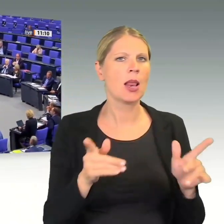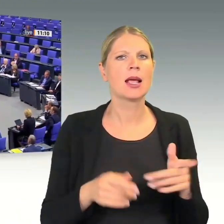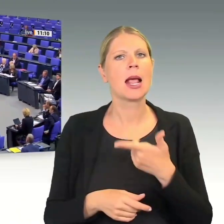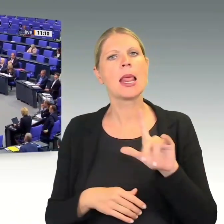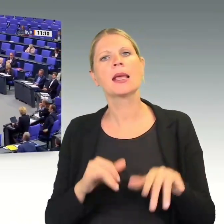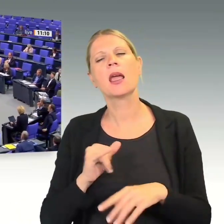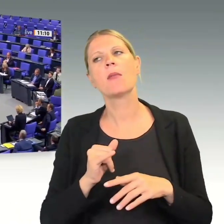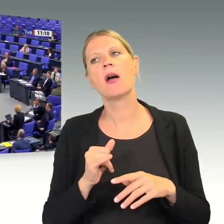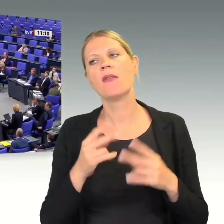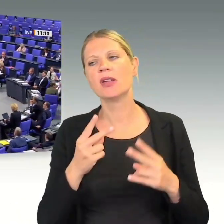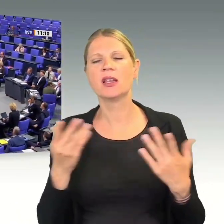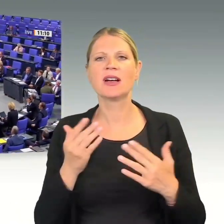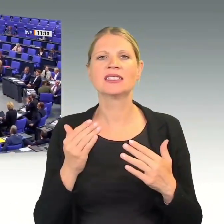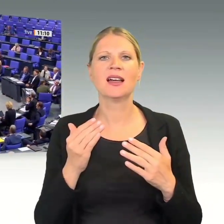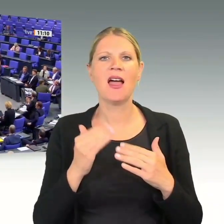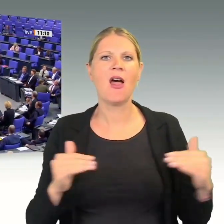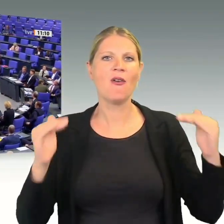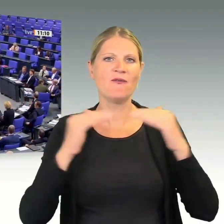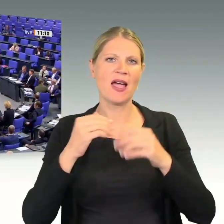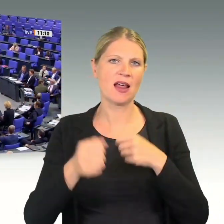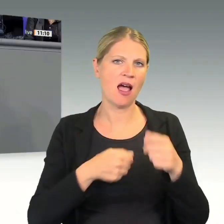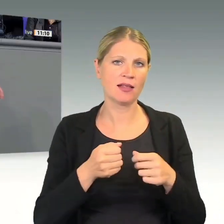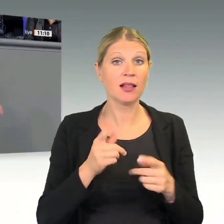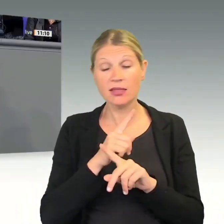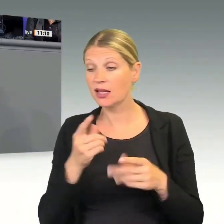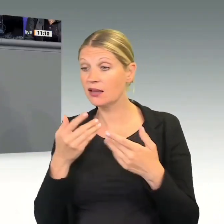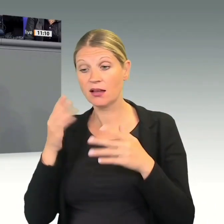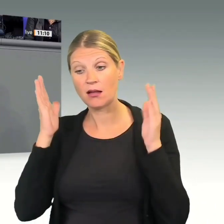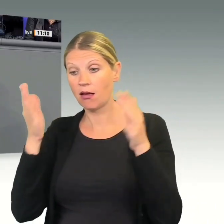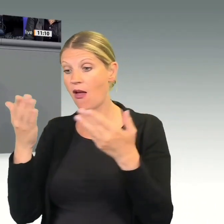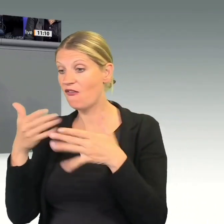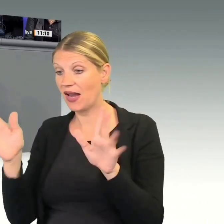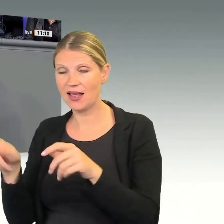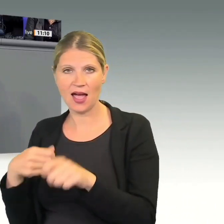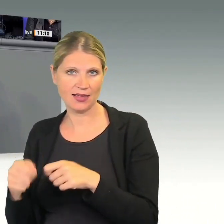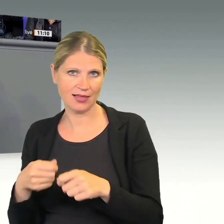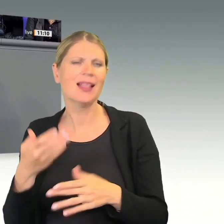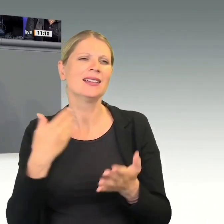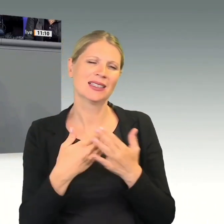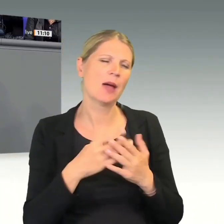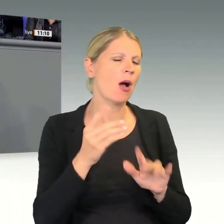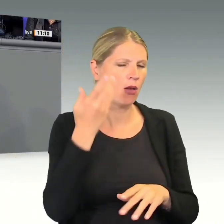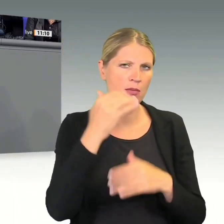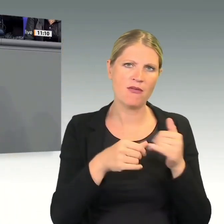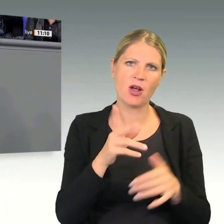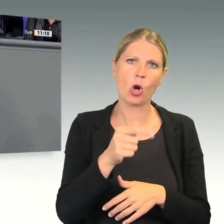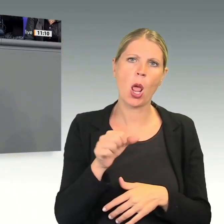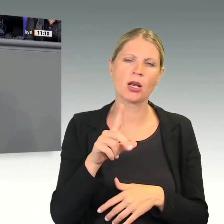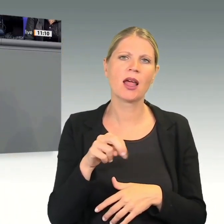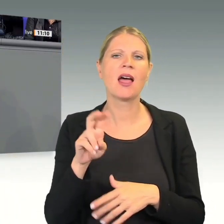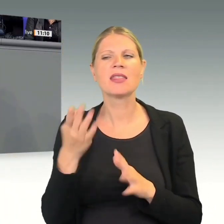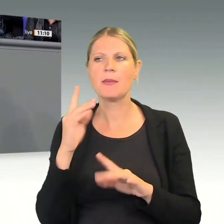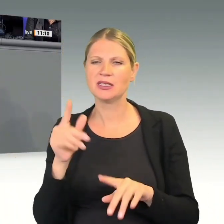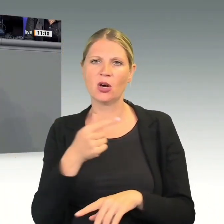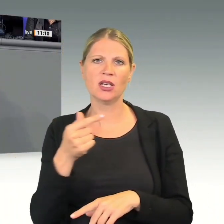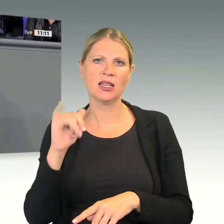Freihandel. Fairer Handel ist wichtig. Deshalb haben wir damals, Frau Klöckner, TTIP abgelehnt. Wir waren froh, dass Hunderttausende Menschen auch